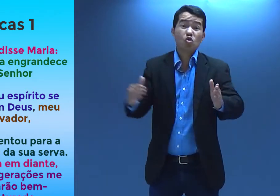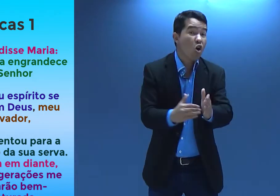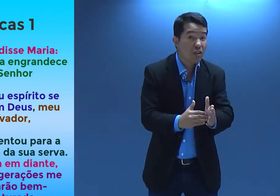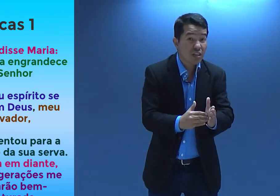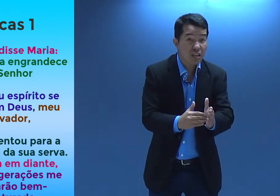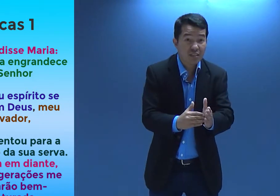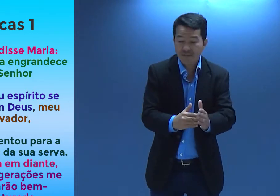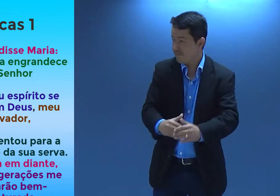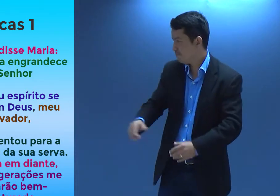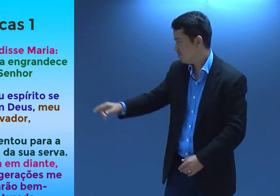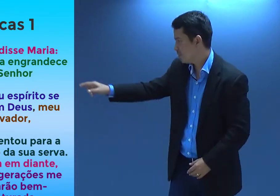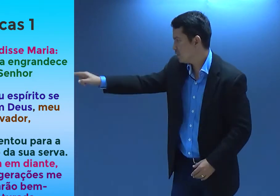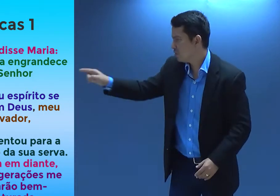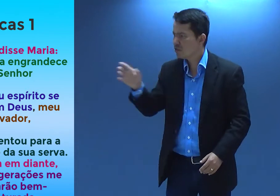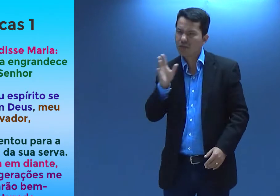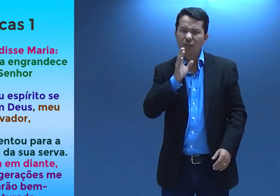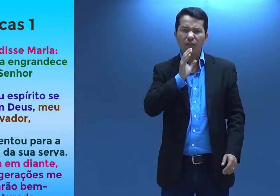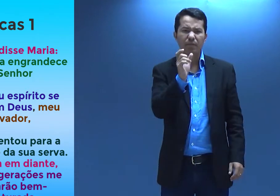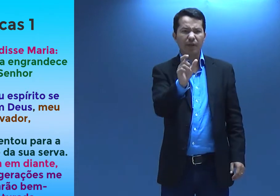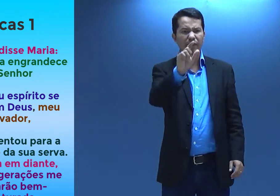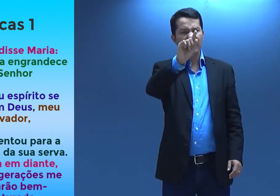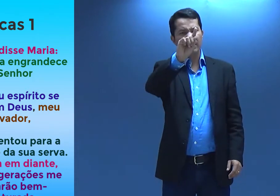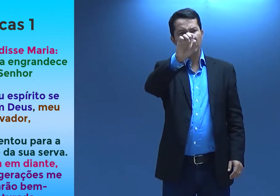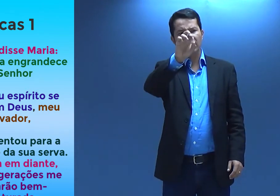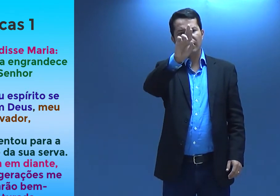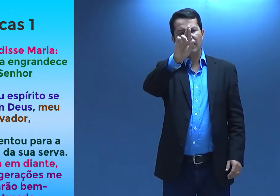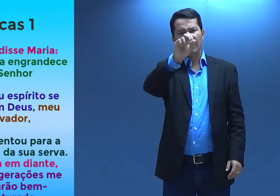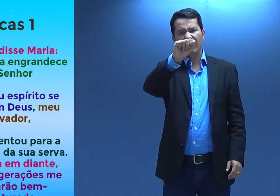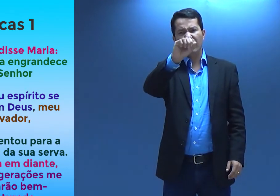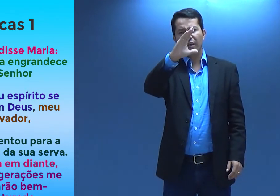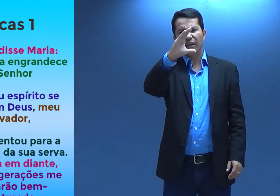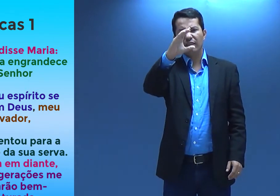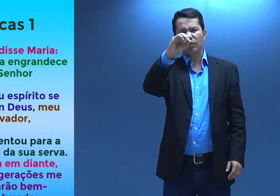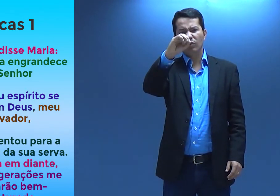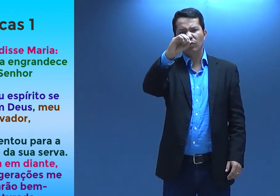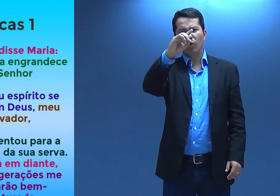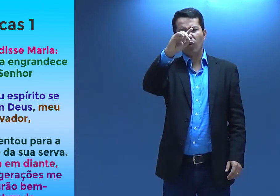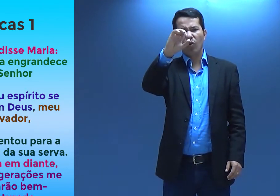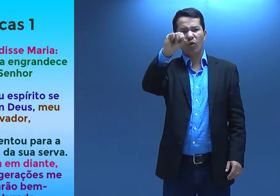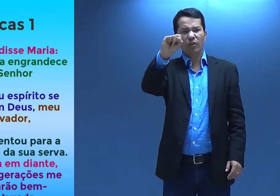Todas. Vocês conhecem essa palavra? Gerações.